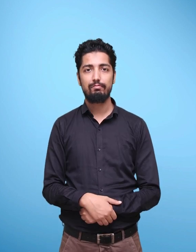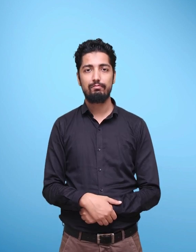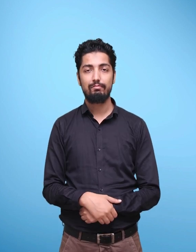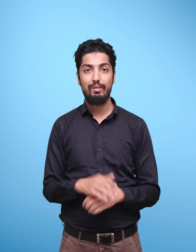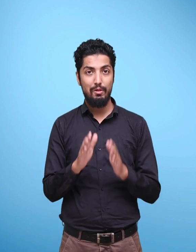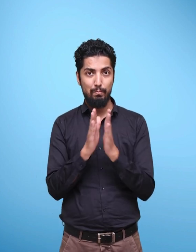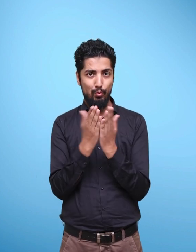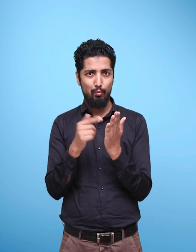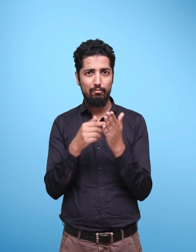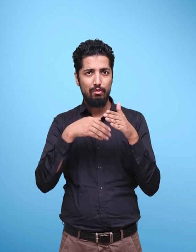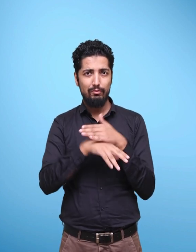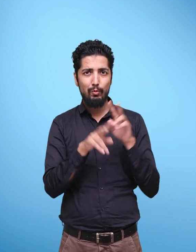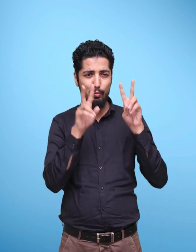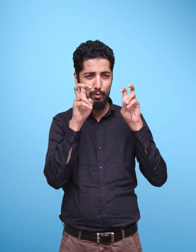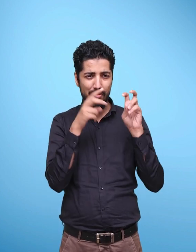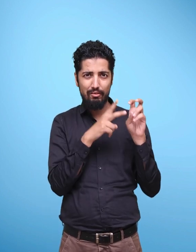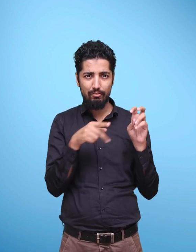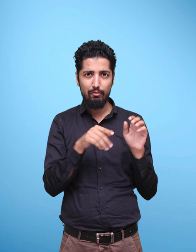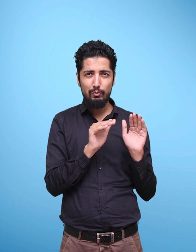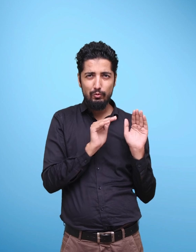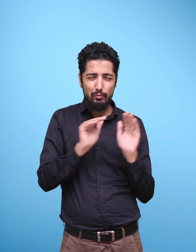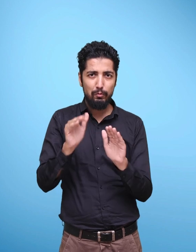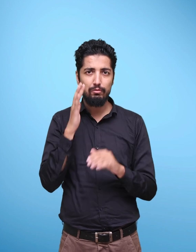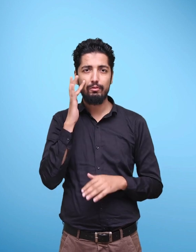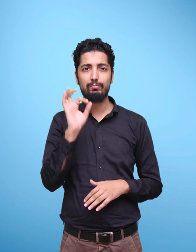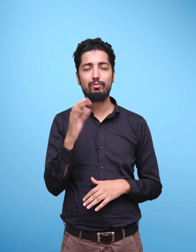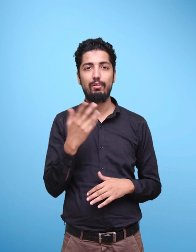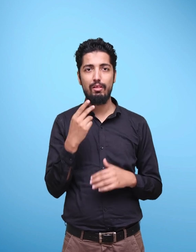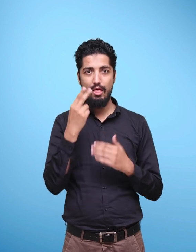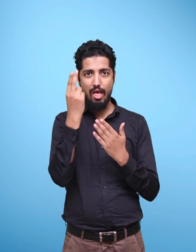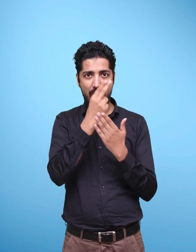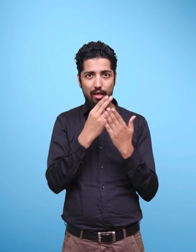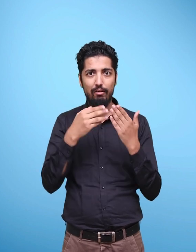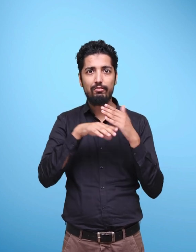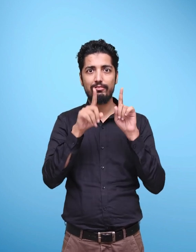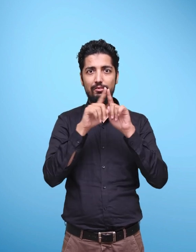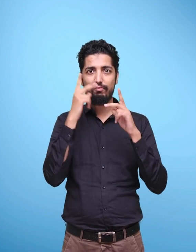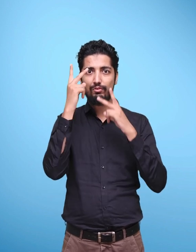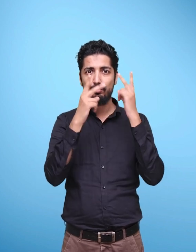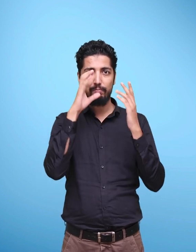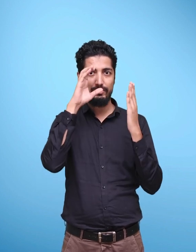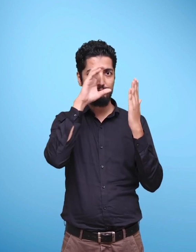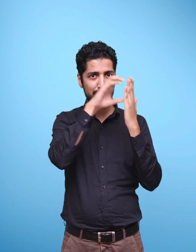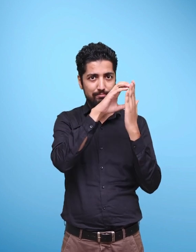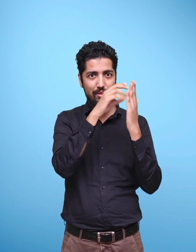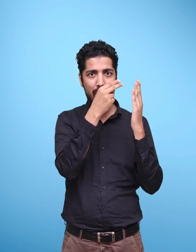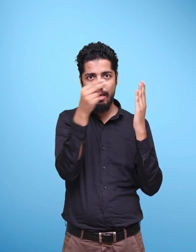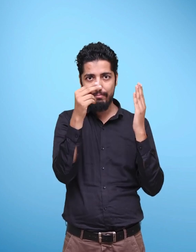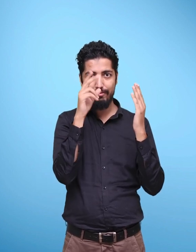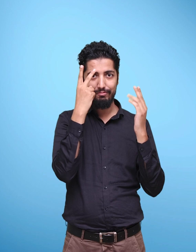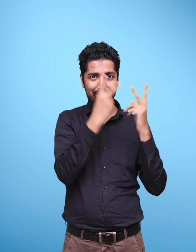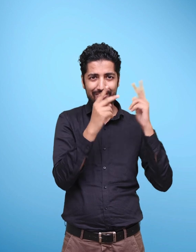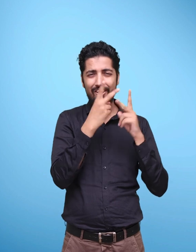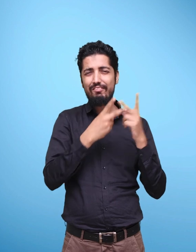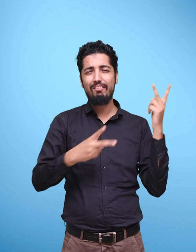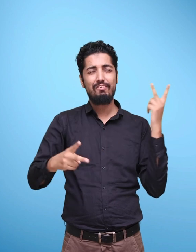The content is also supported with art-integrated and cross-curricular-based activities, which